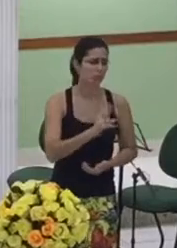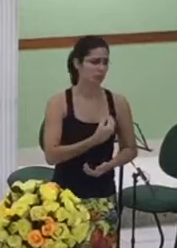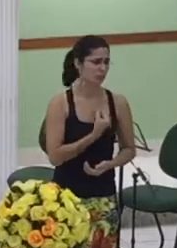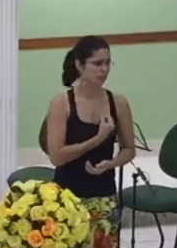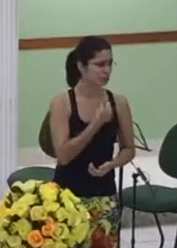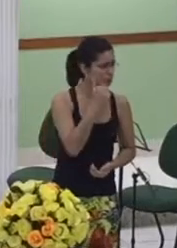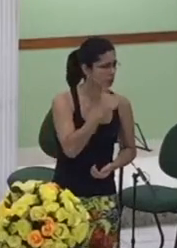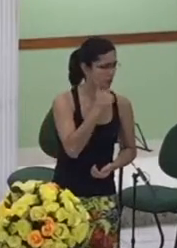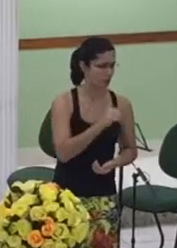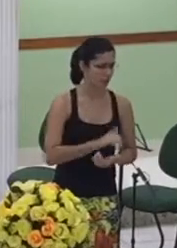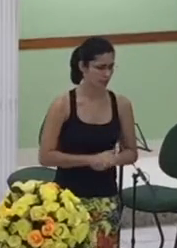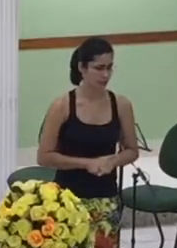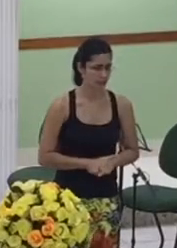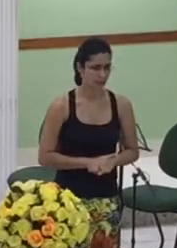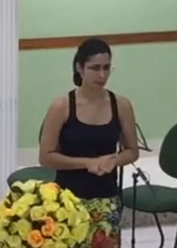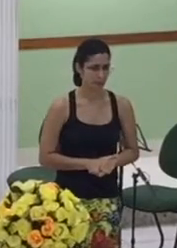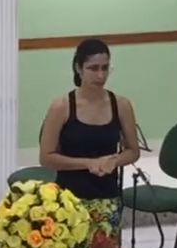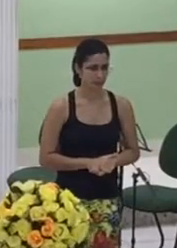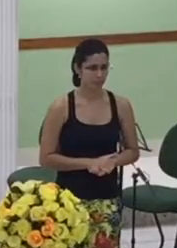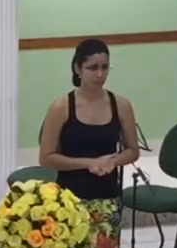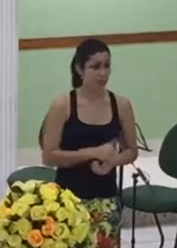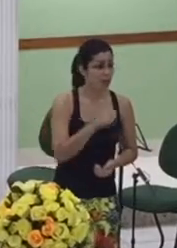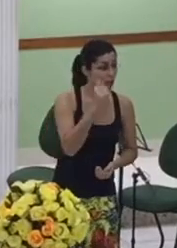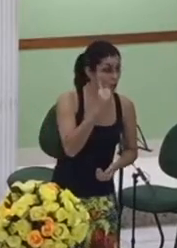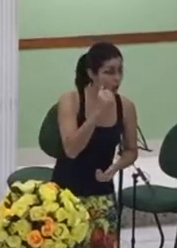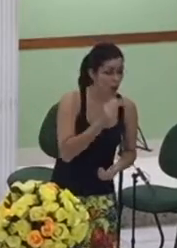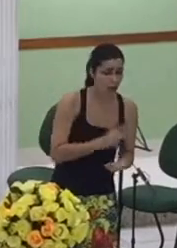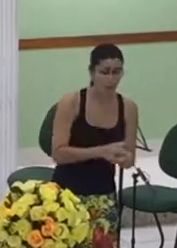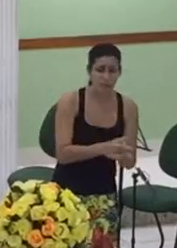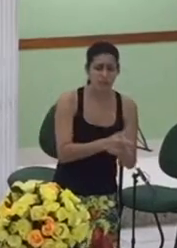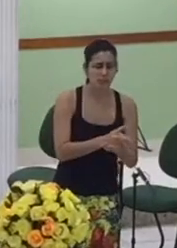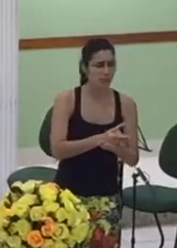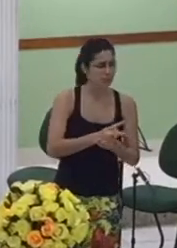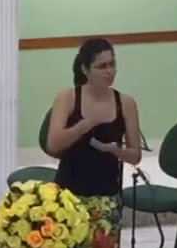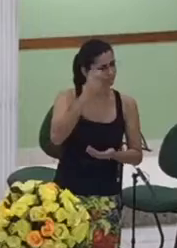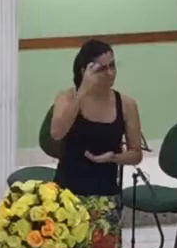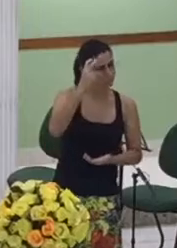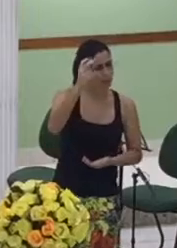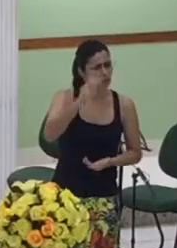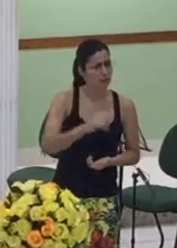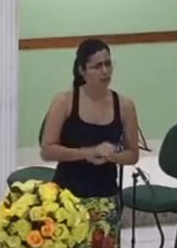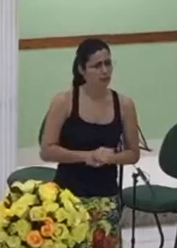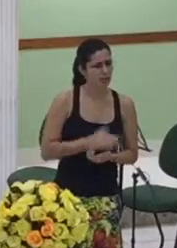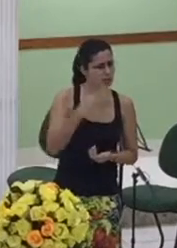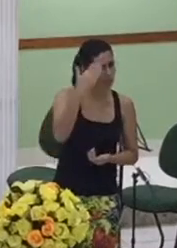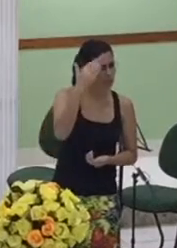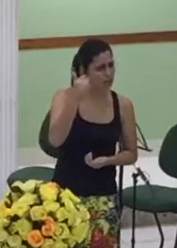sem a sabedoria de vocês as suas famílias não irão andar sem